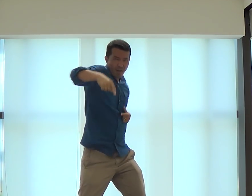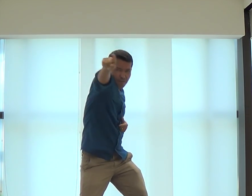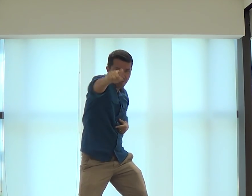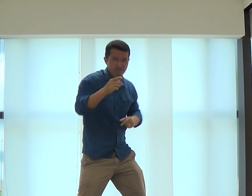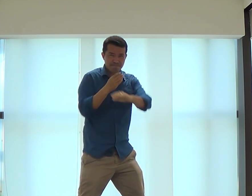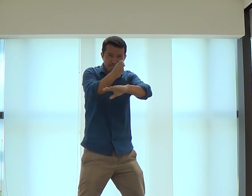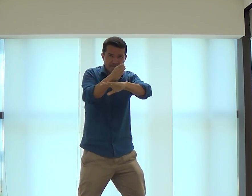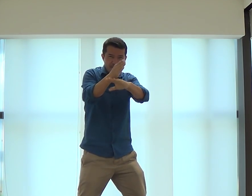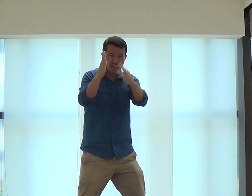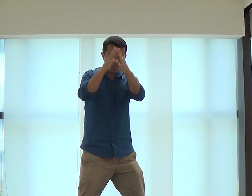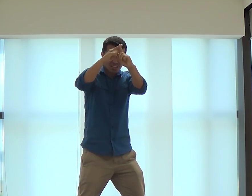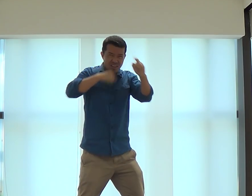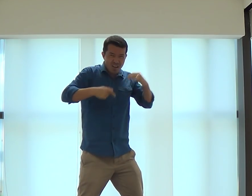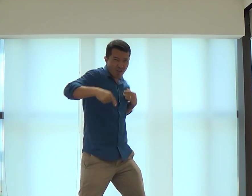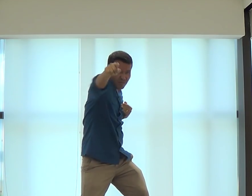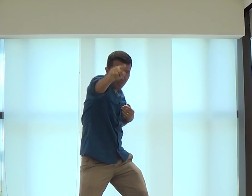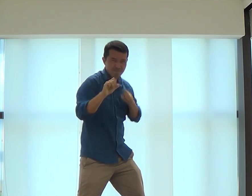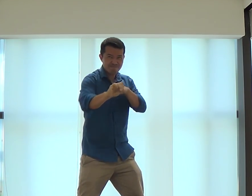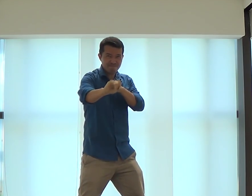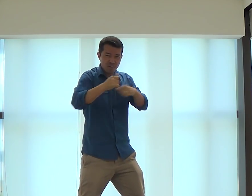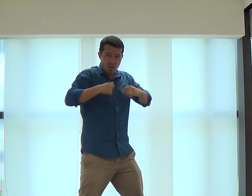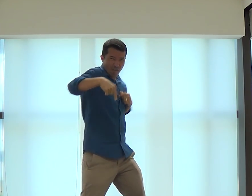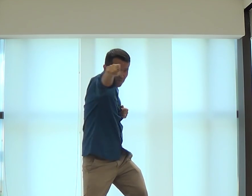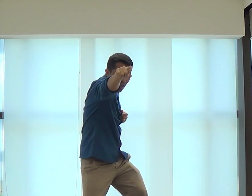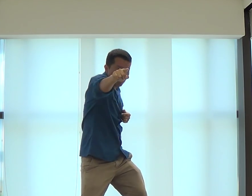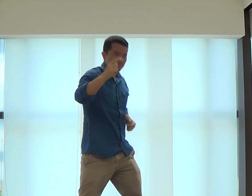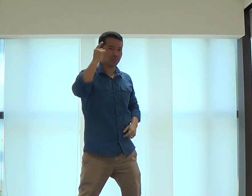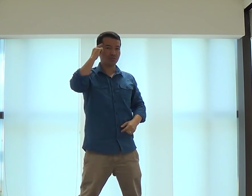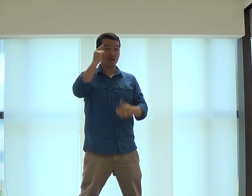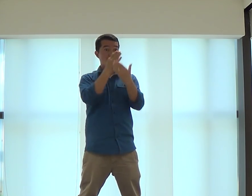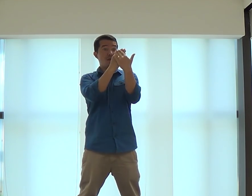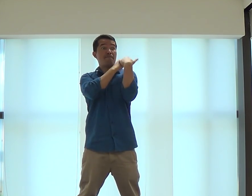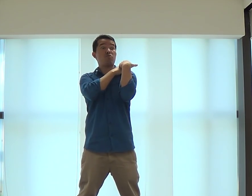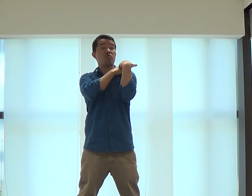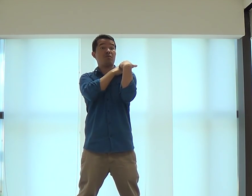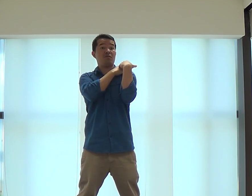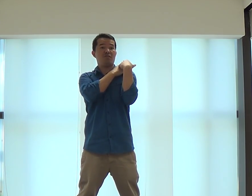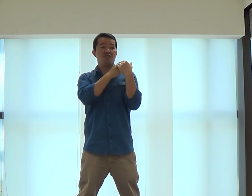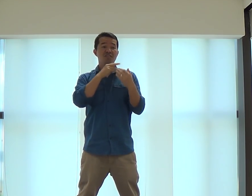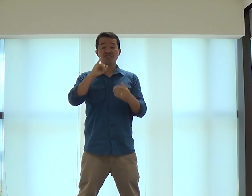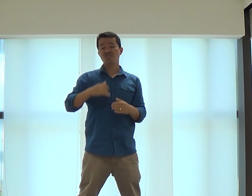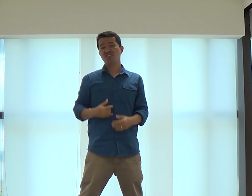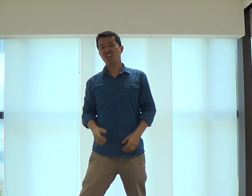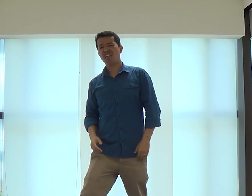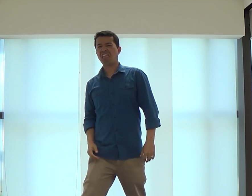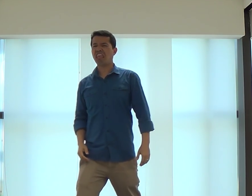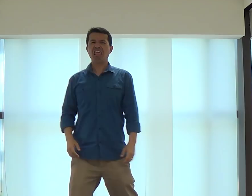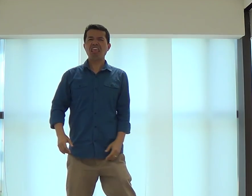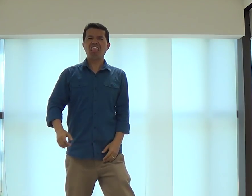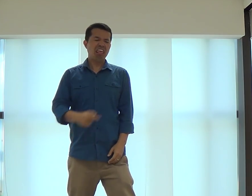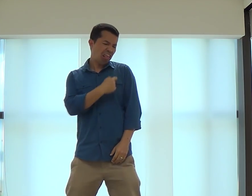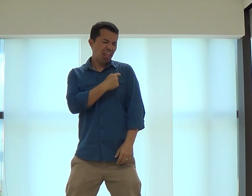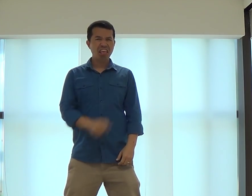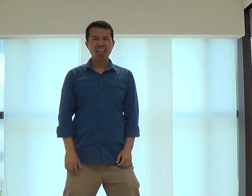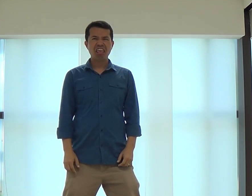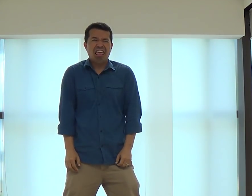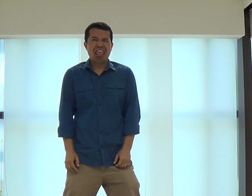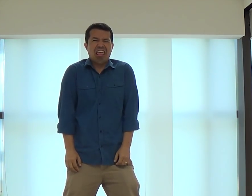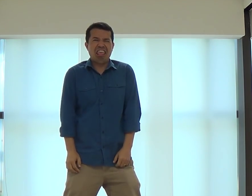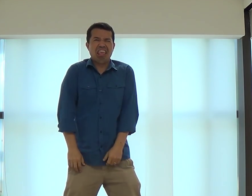eu vou pensar em Deus, eu vou estar indo na igreja, vou ensinar. Entendeu? Isso é o termo responsabilidade. Agora, se eu sei... Olha,